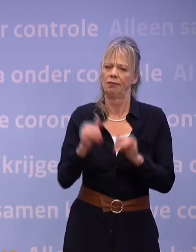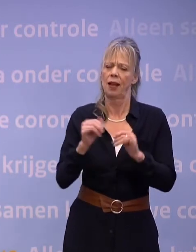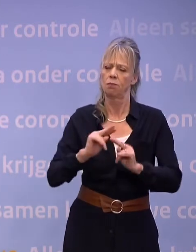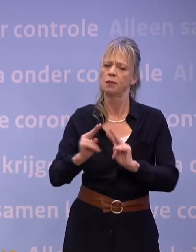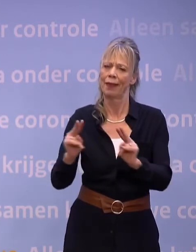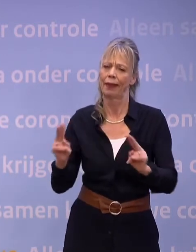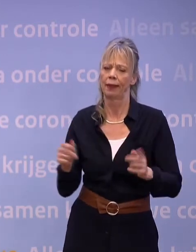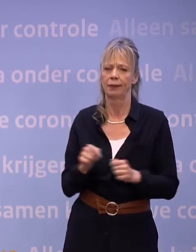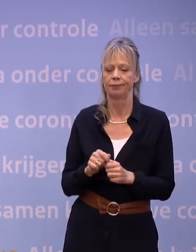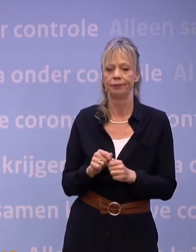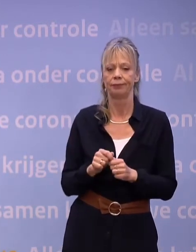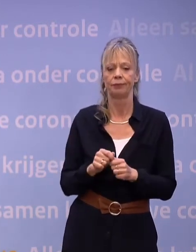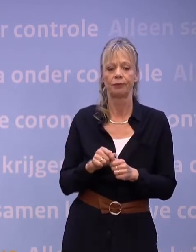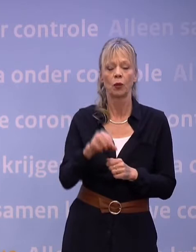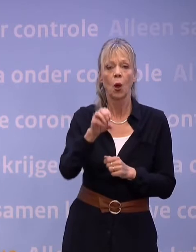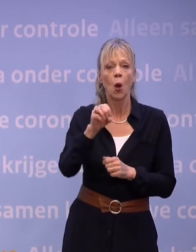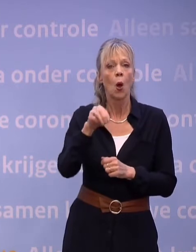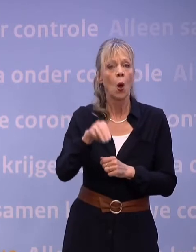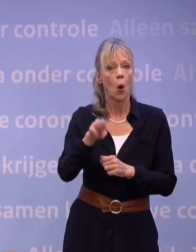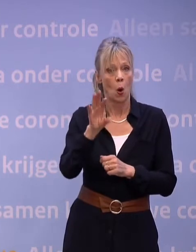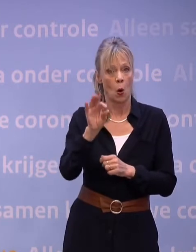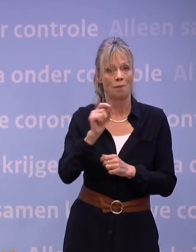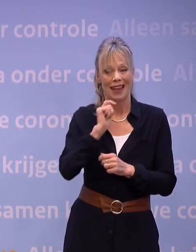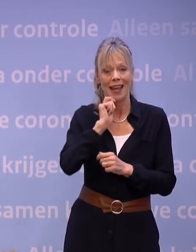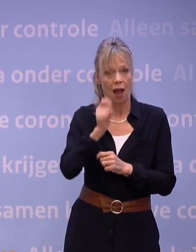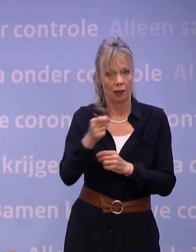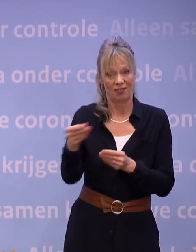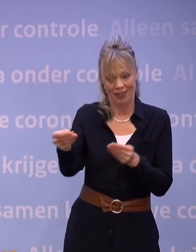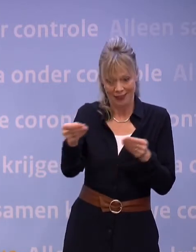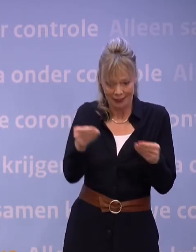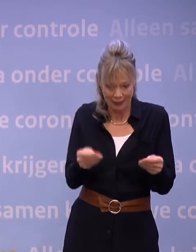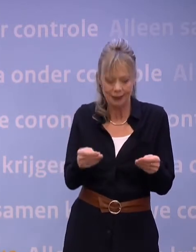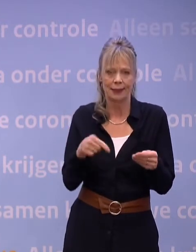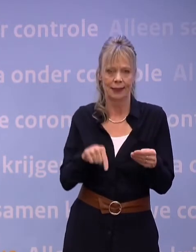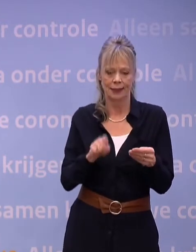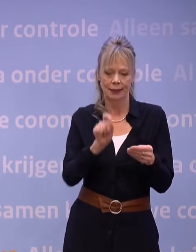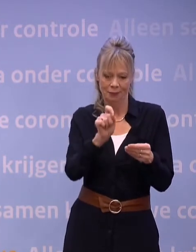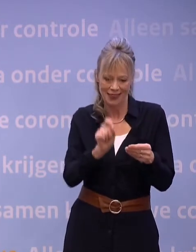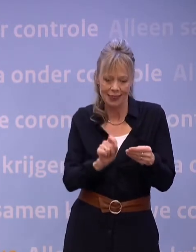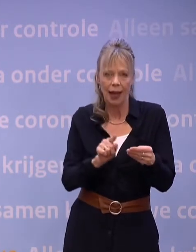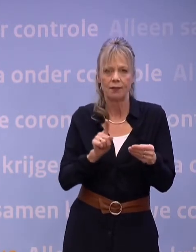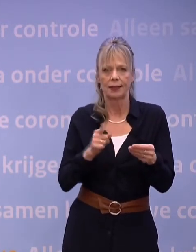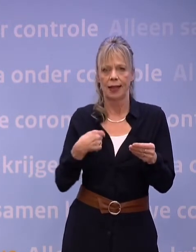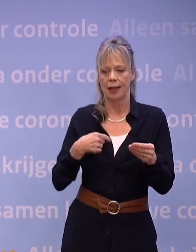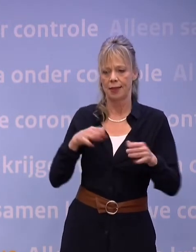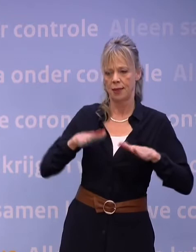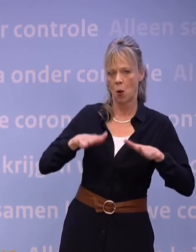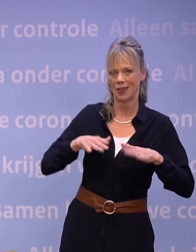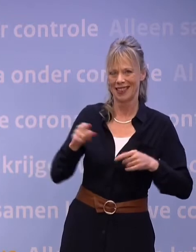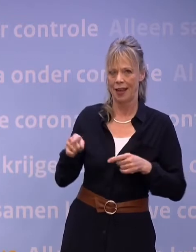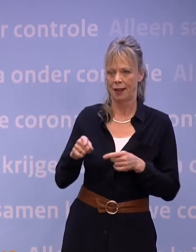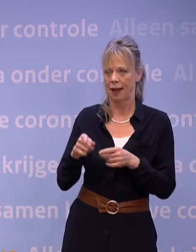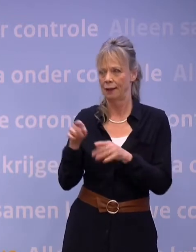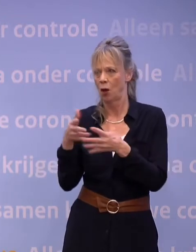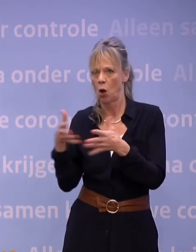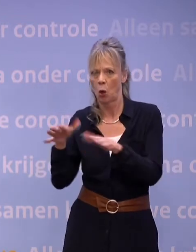Dat OMT-advies moeten we met deze cijfers en met alle onzekerheid rond de Britse variant serieus nemen.